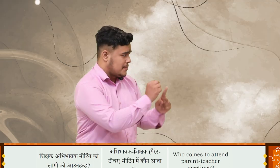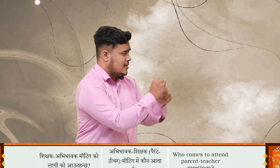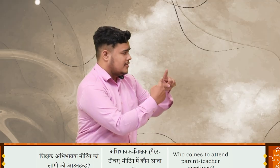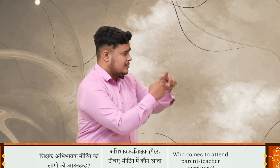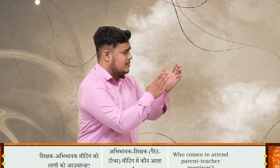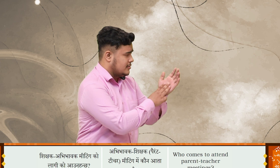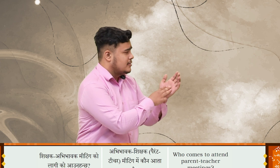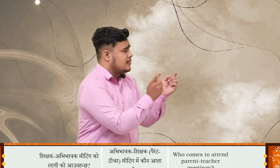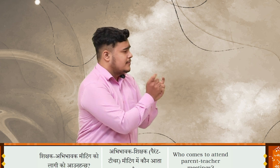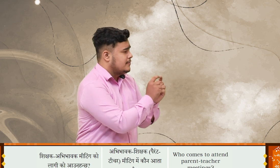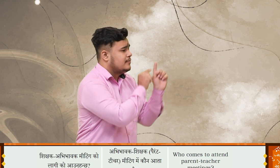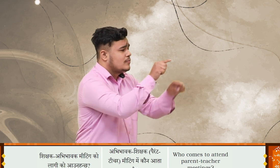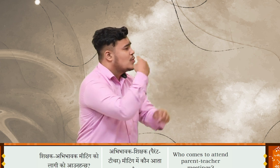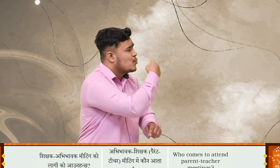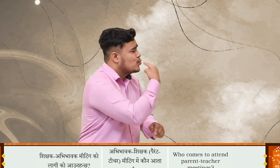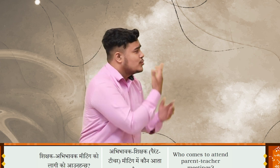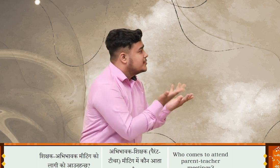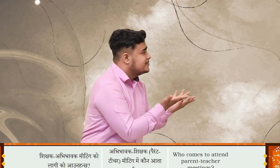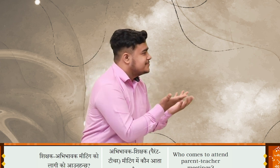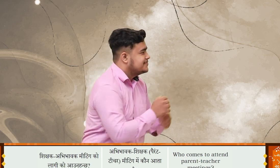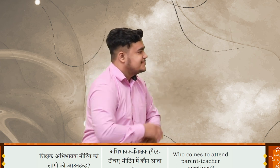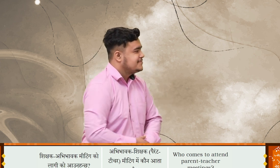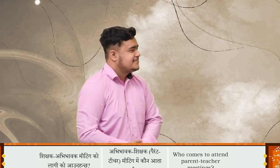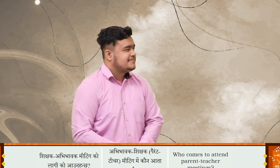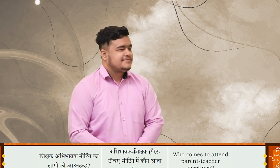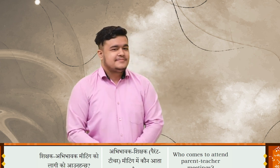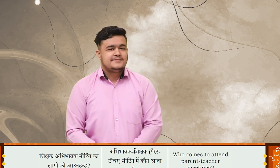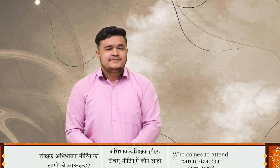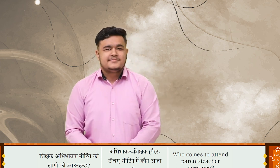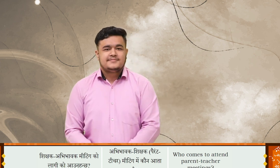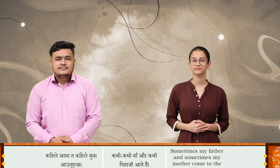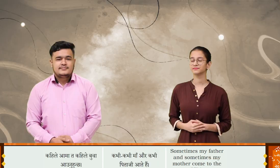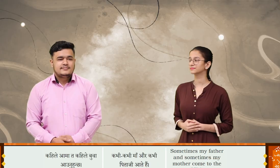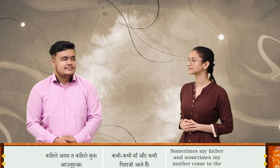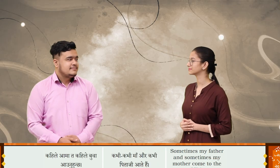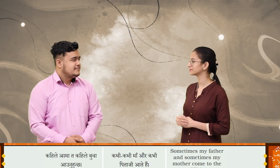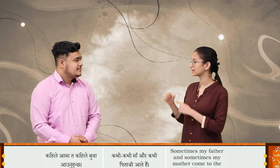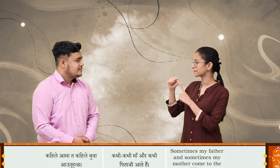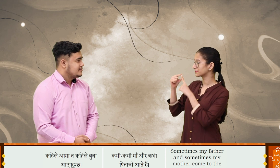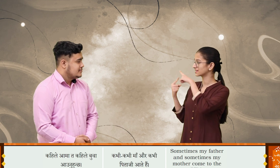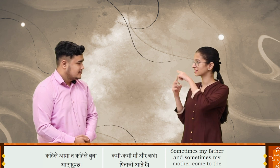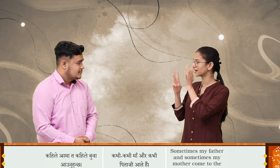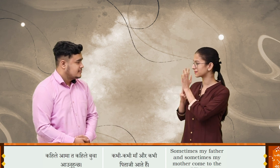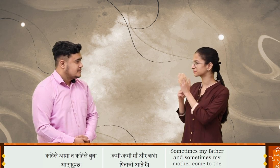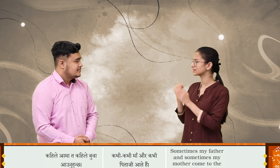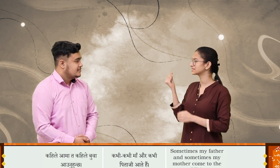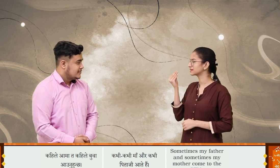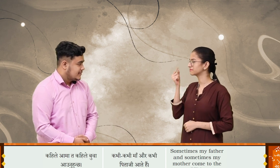शिक्षक अभिवावक मीटिंग को लागी को आउनू हुँचा? कहिले आमा तक कहिले बुवा